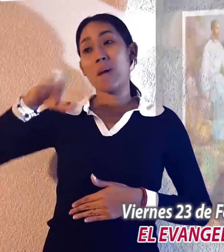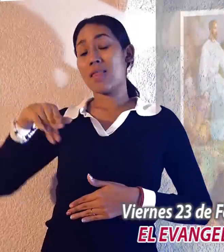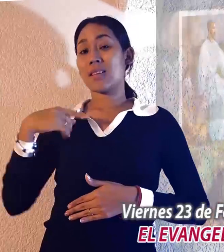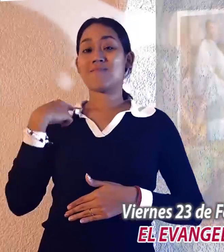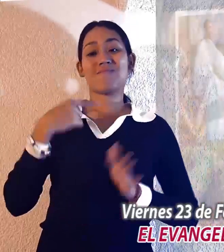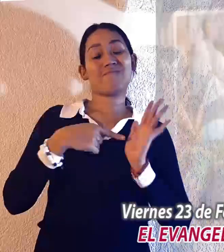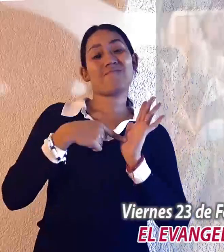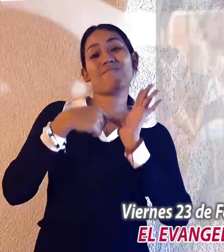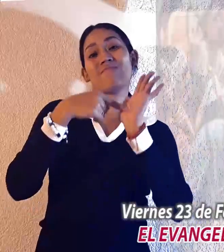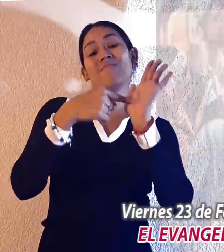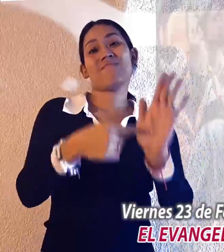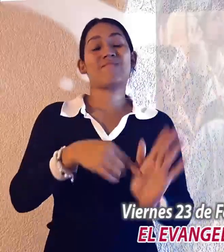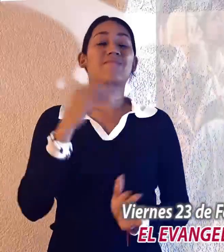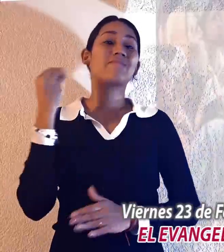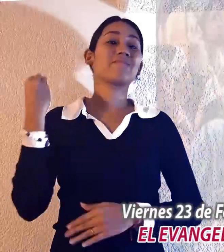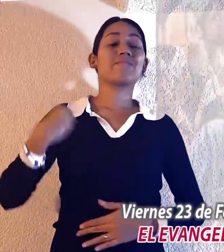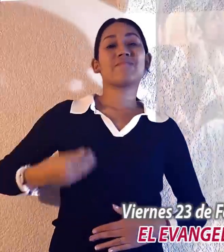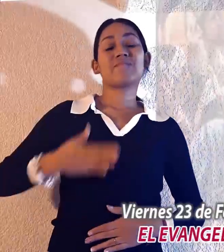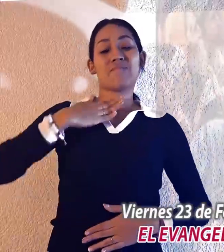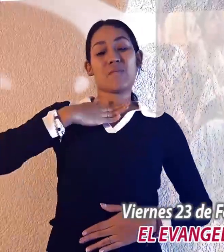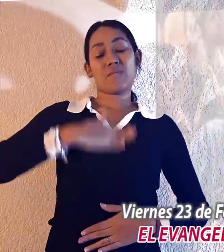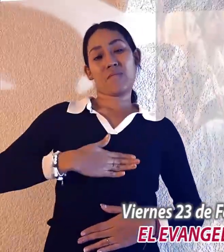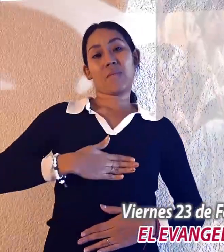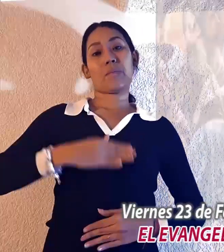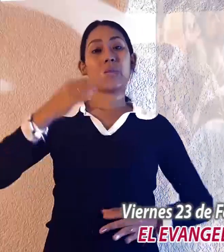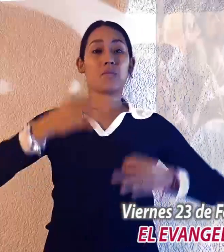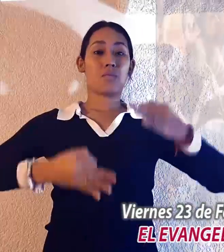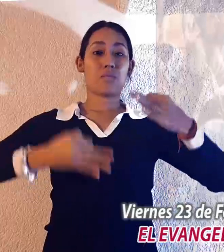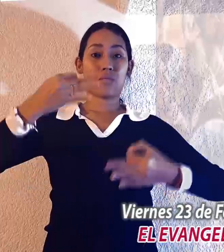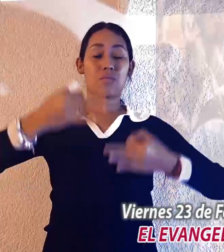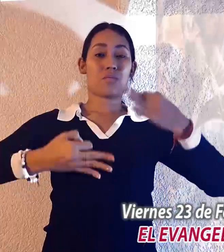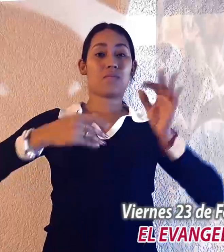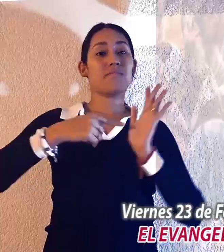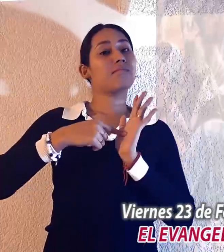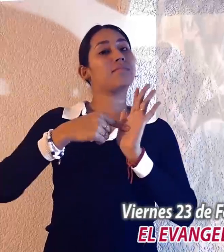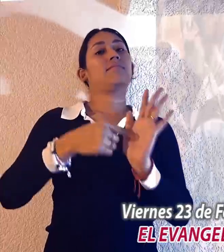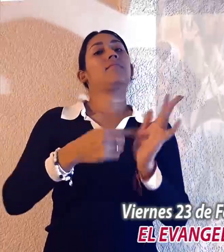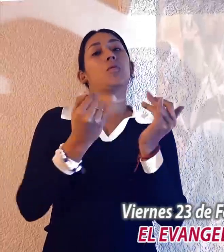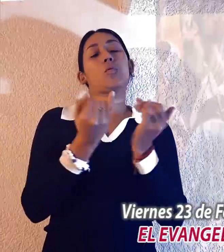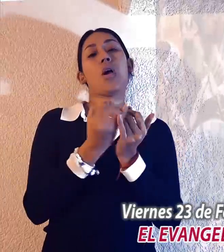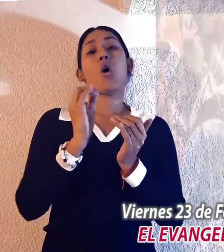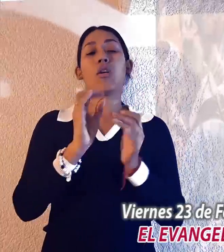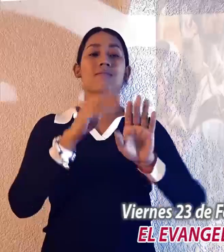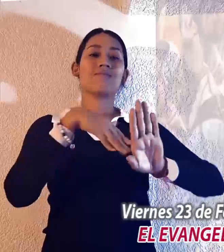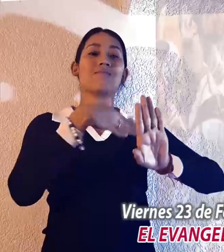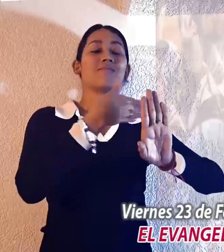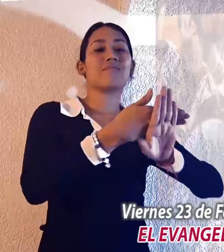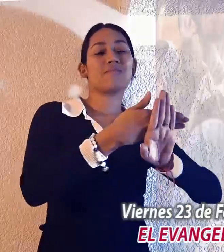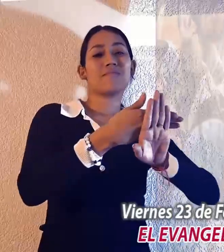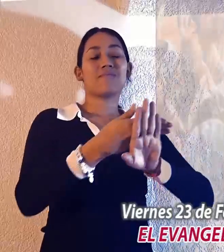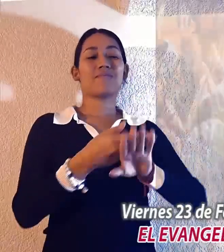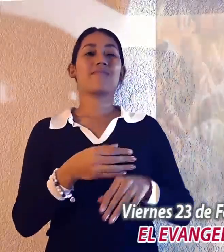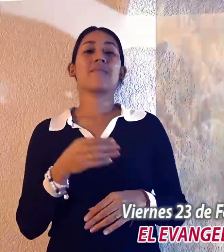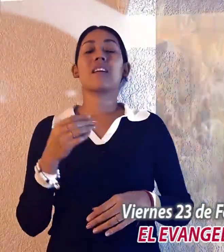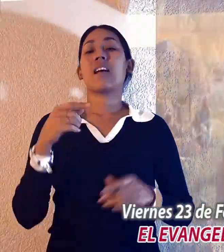Pero yo les digo, todo el que se enoje con su hermano será llevado también ante el tribunal. El que insulte a su hermano será